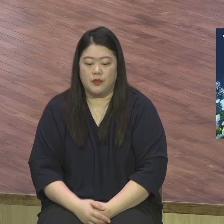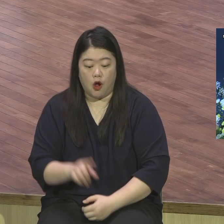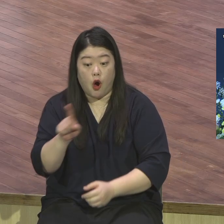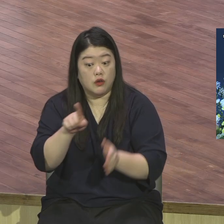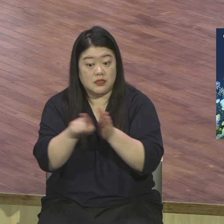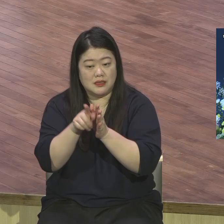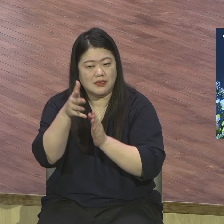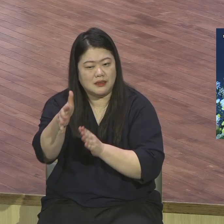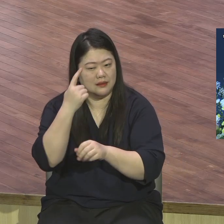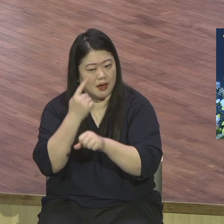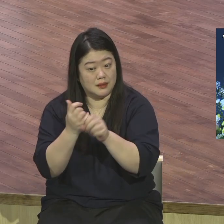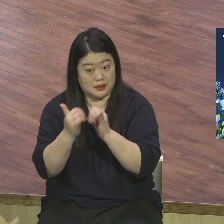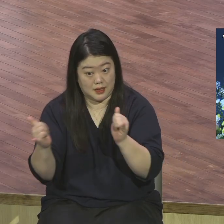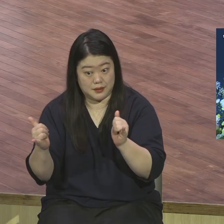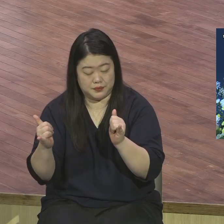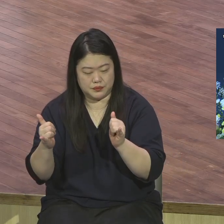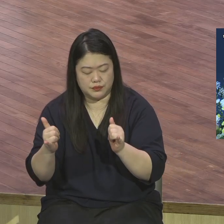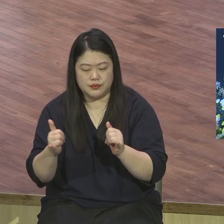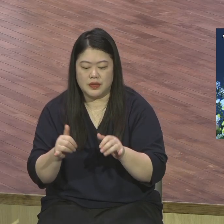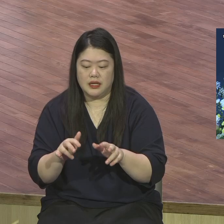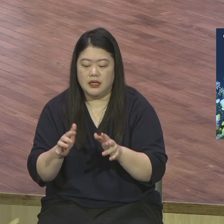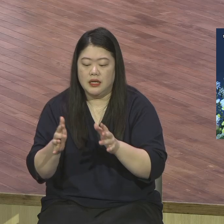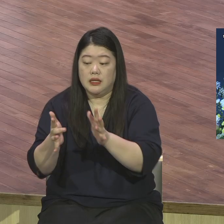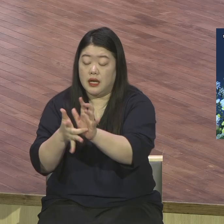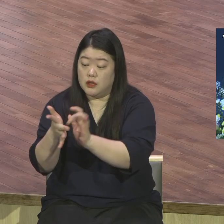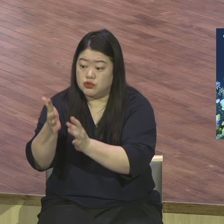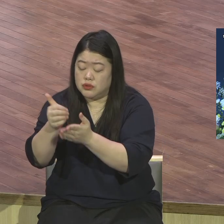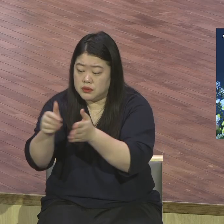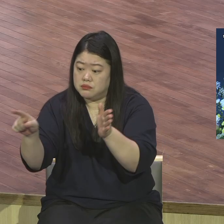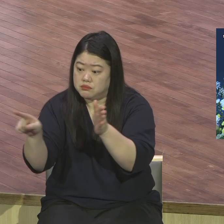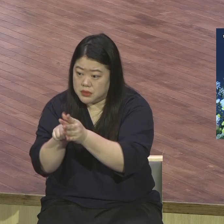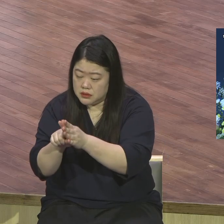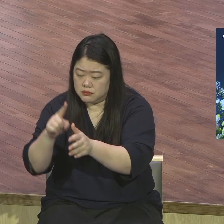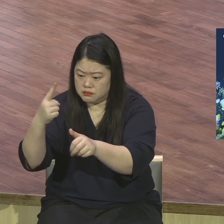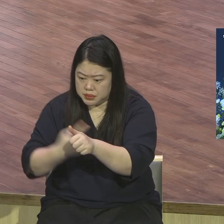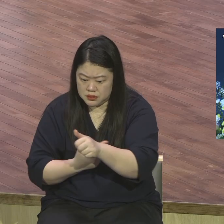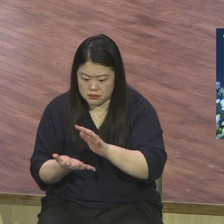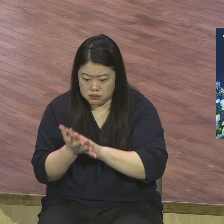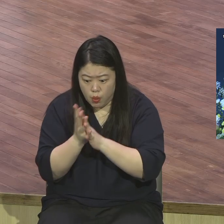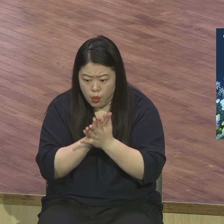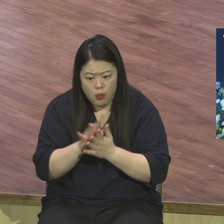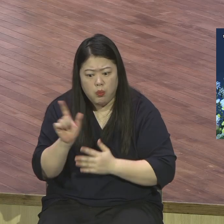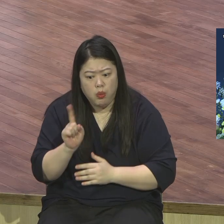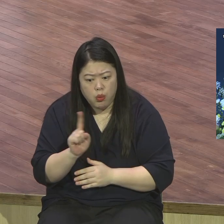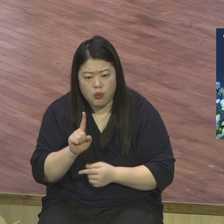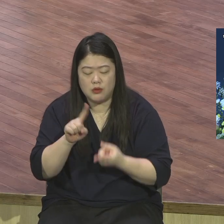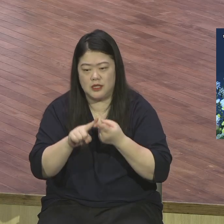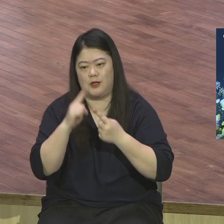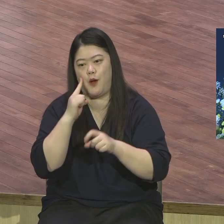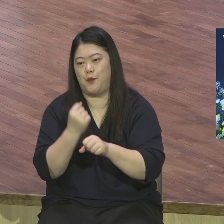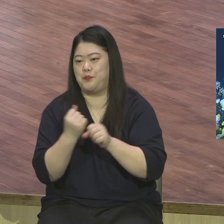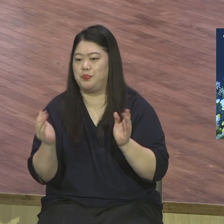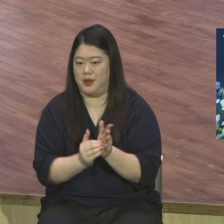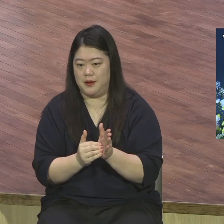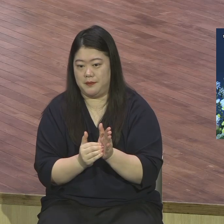바꾸었는지 대해서 아주 의미있는 말로 표현했습니다 주님은 주님은 우리